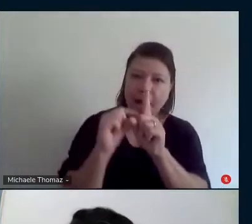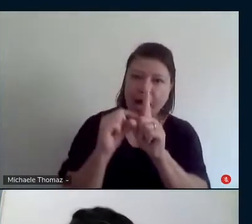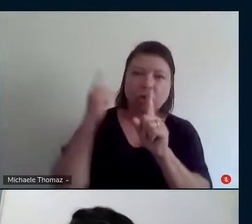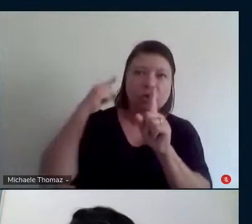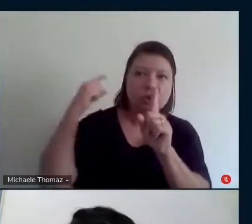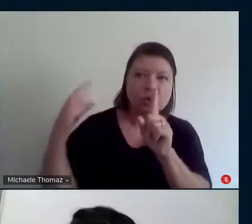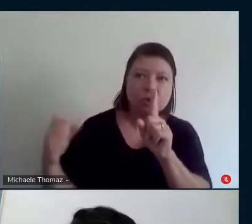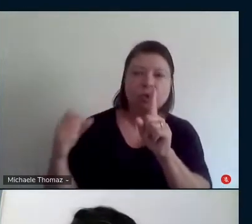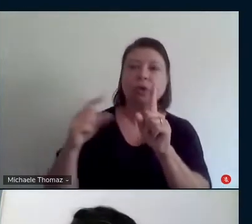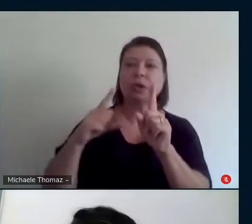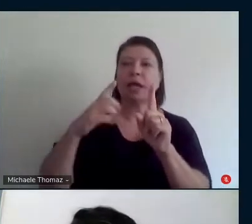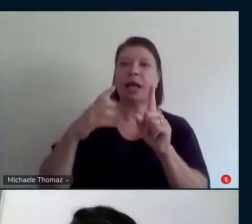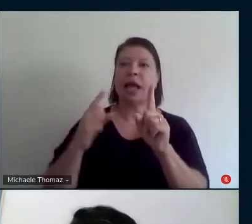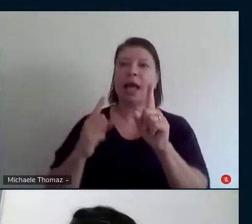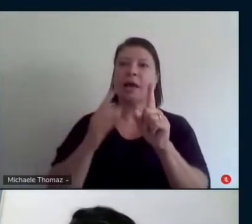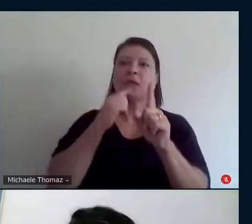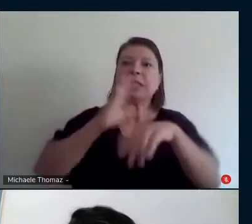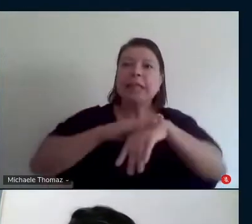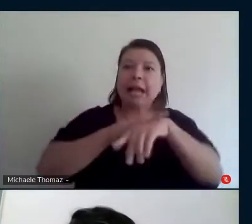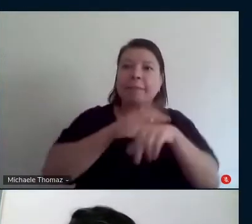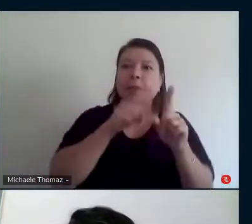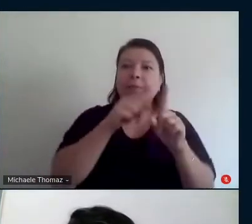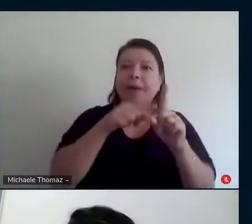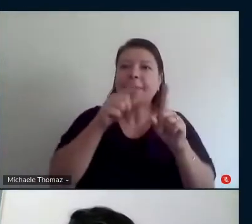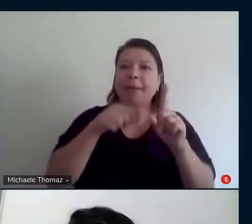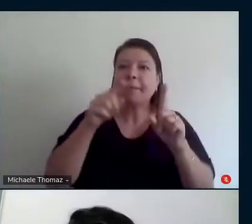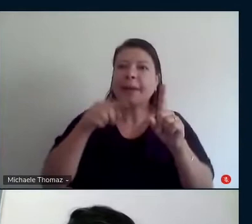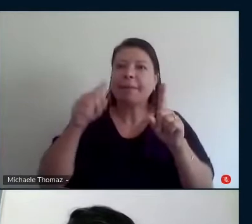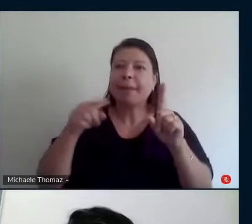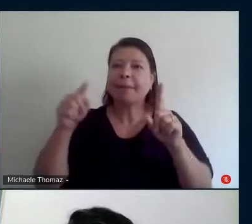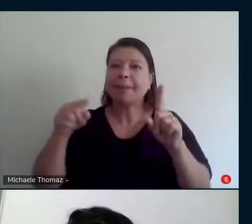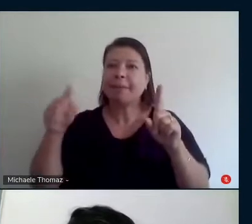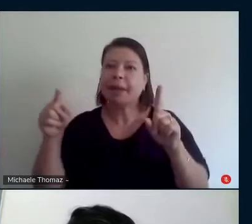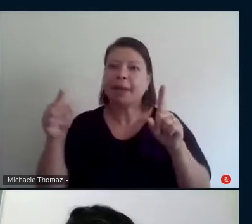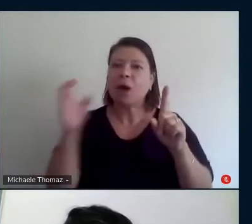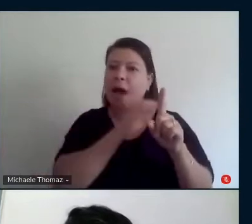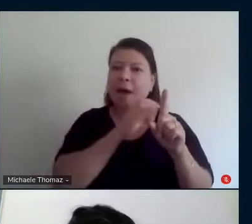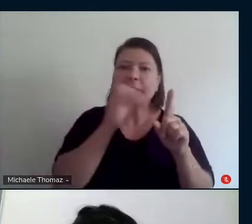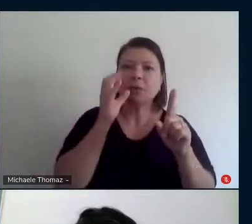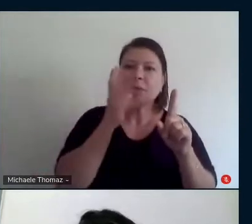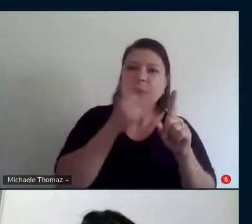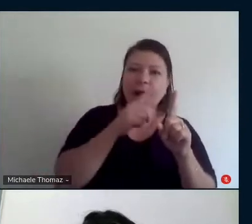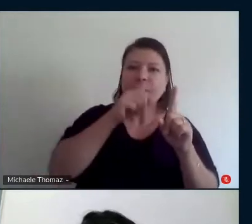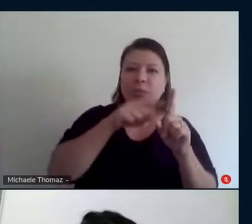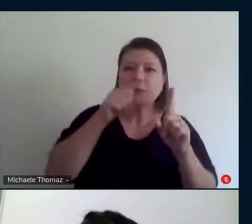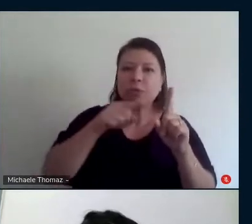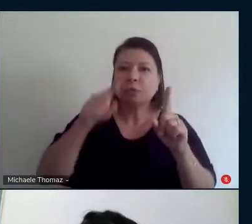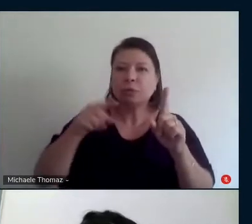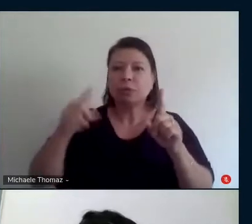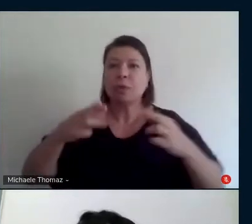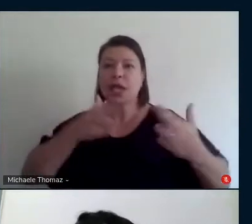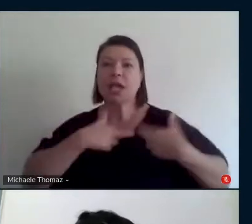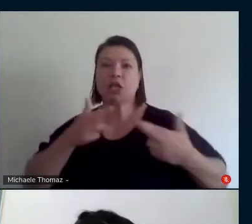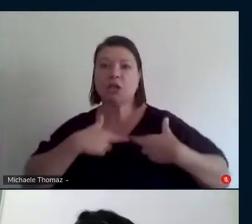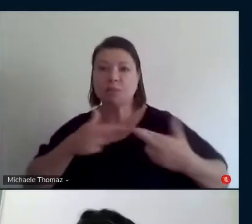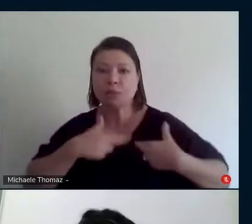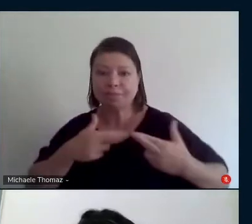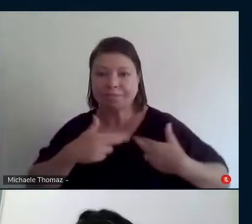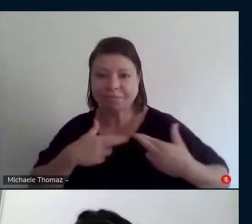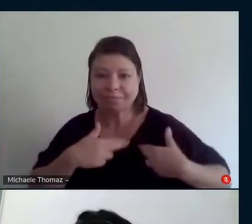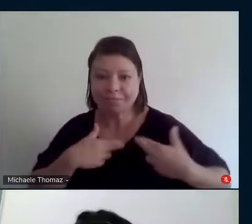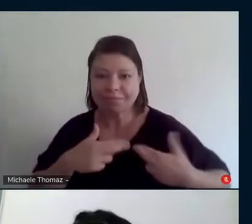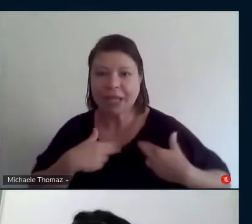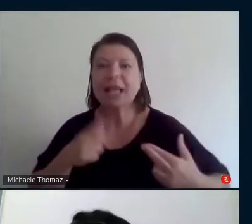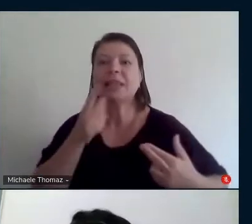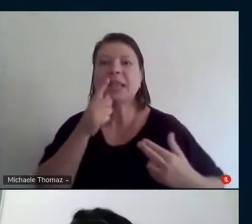englobaria altura, duração, timbre, tempo, talvez tate, nós possamos, no início, já a primeira vez,